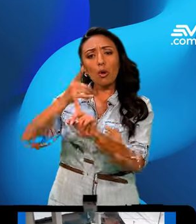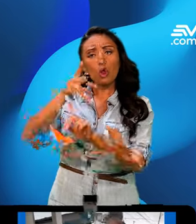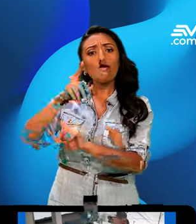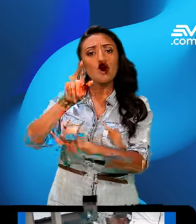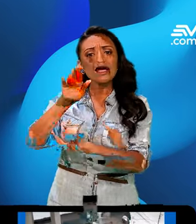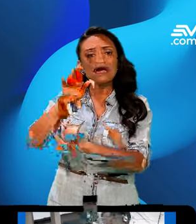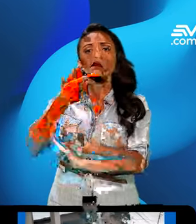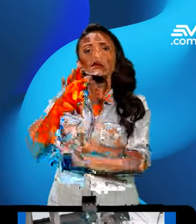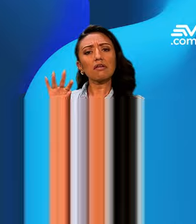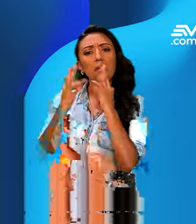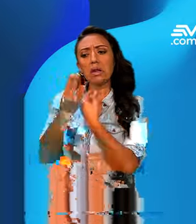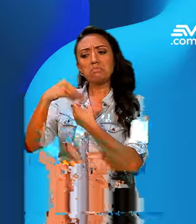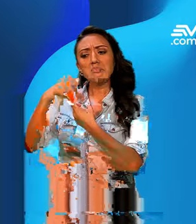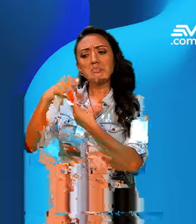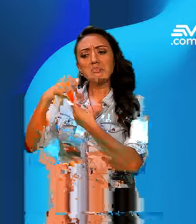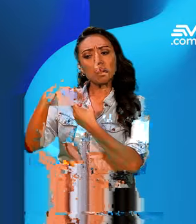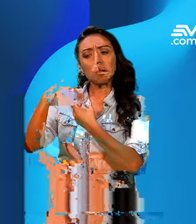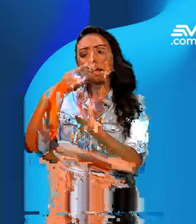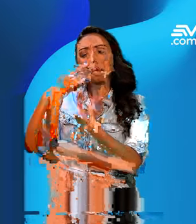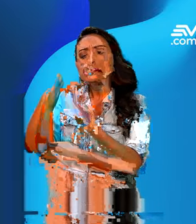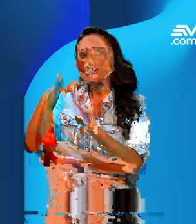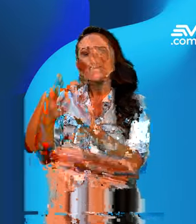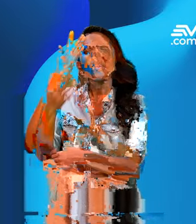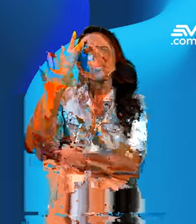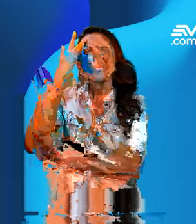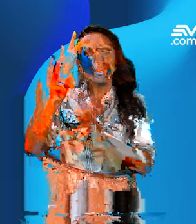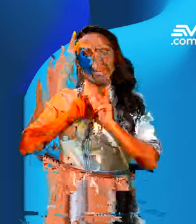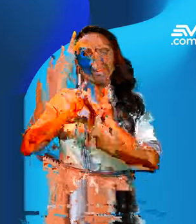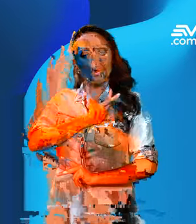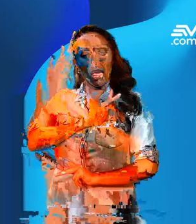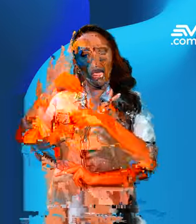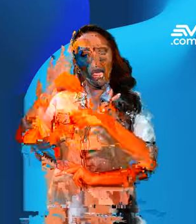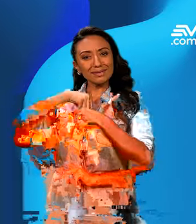tuvo desde muy pequeño. Los estudios lo hicieron así por su posibilidad inquieta.